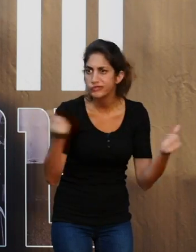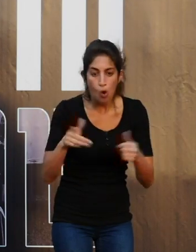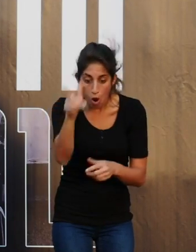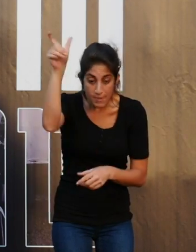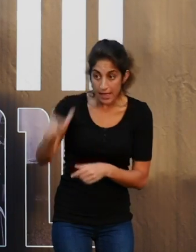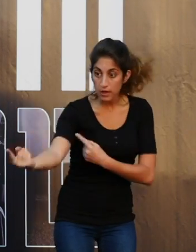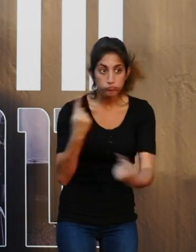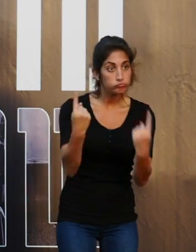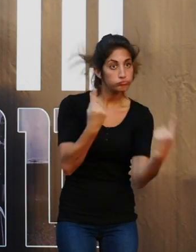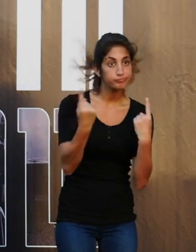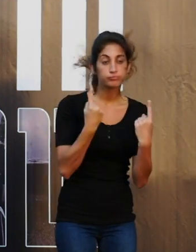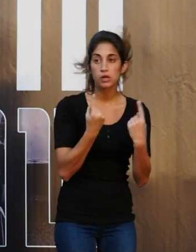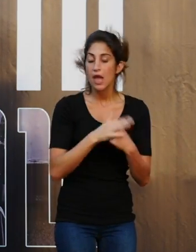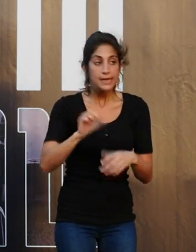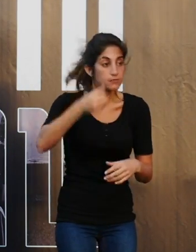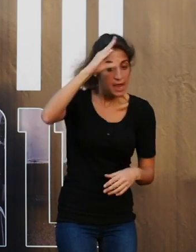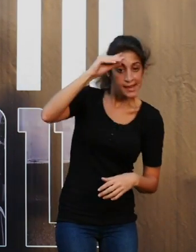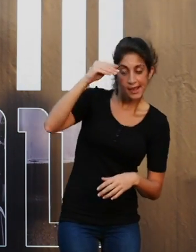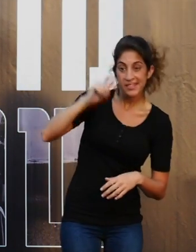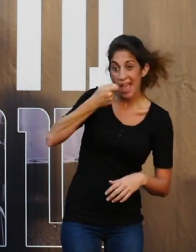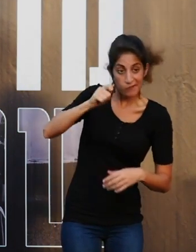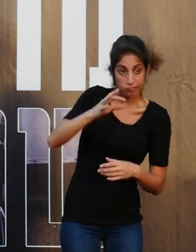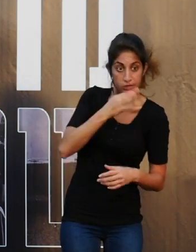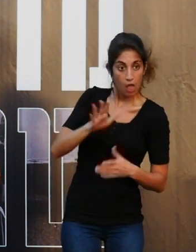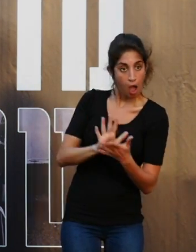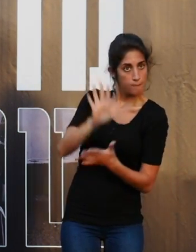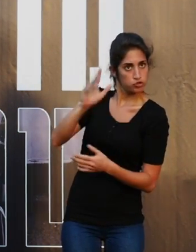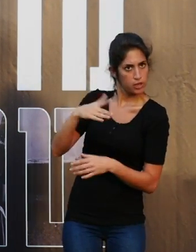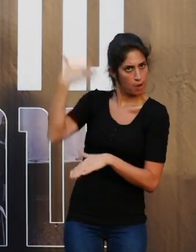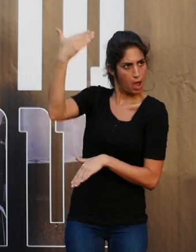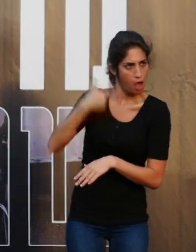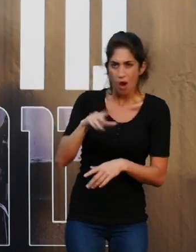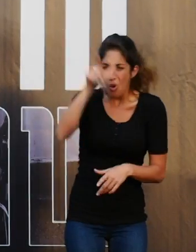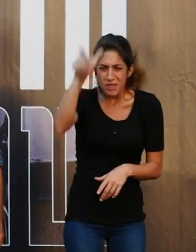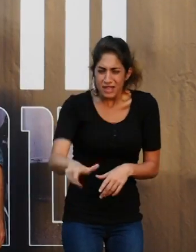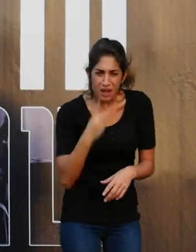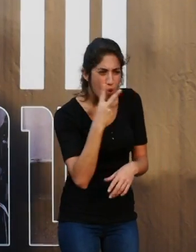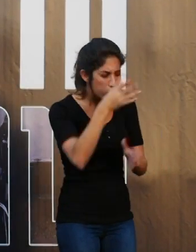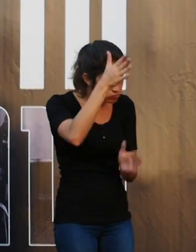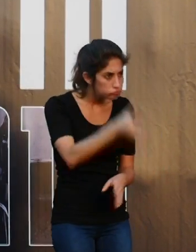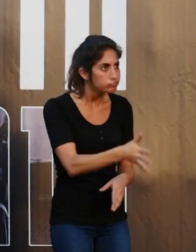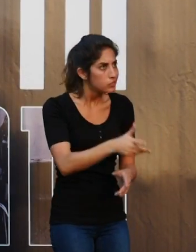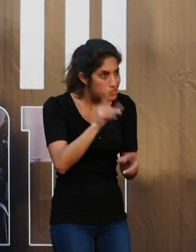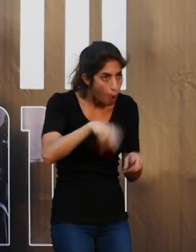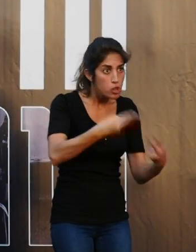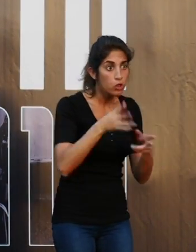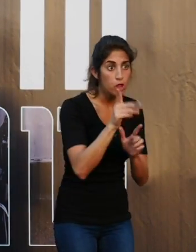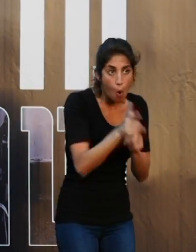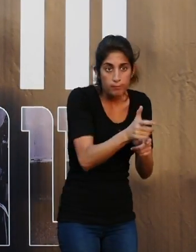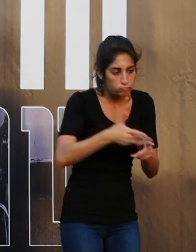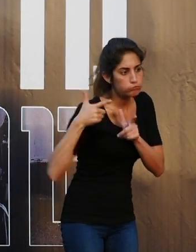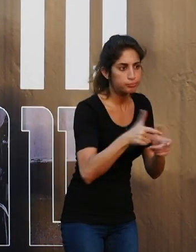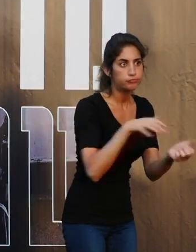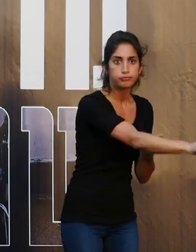שמתקרב. אם זה גבר בגיל 15 ומעלה, כאילו כל בן אדם שנראה שיכול להיות לוחם, תראו בו. הסבירו